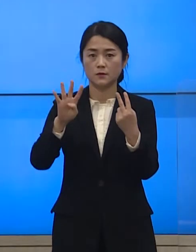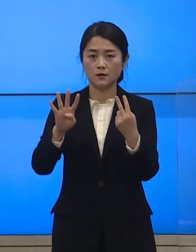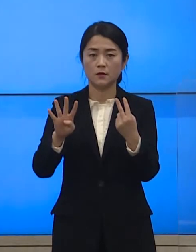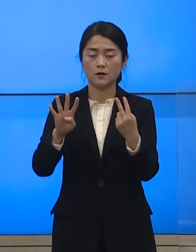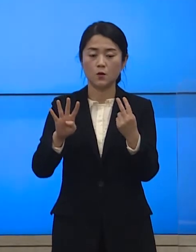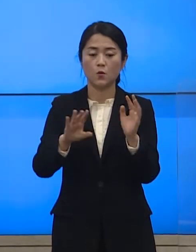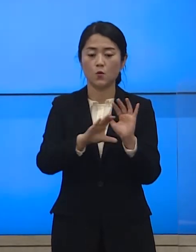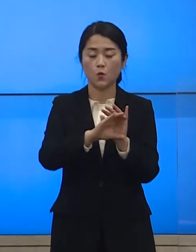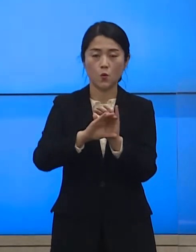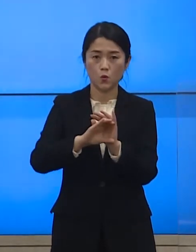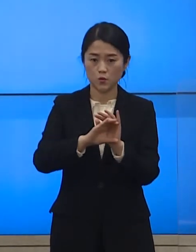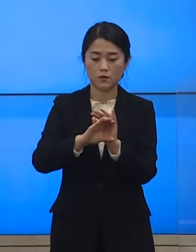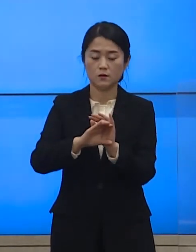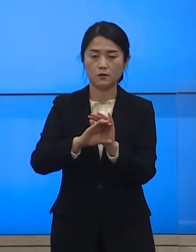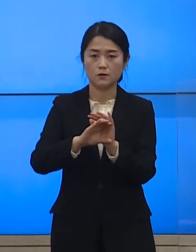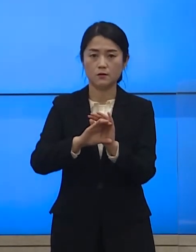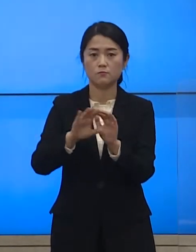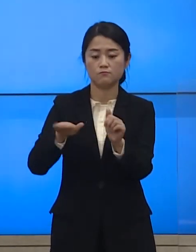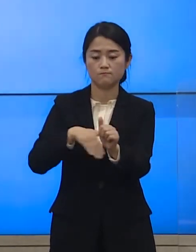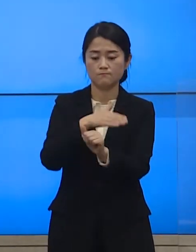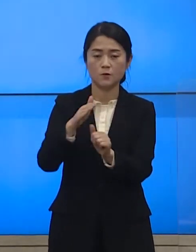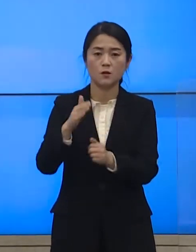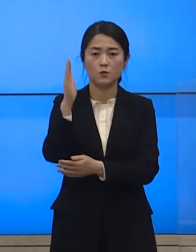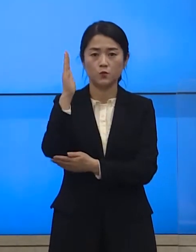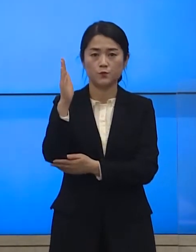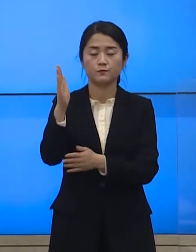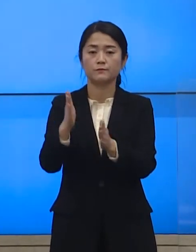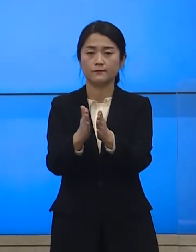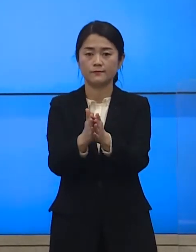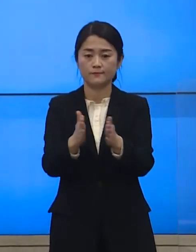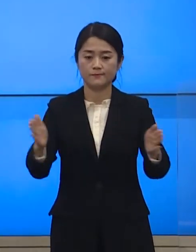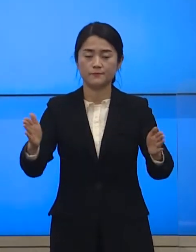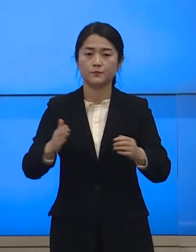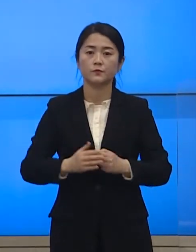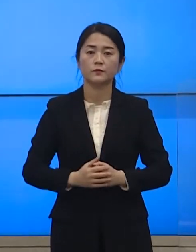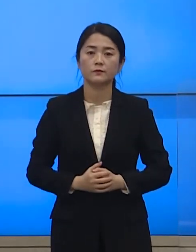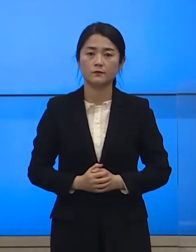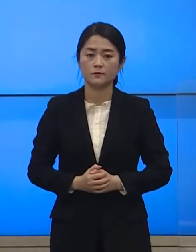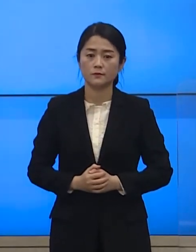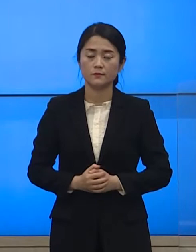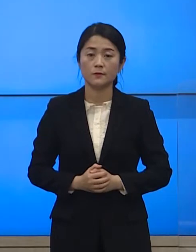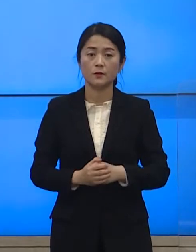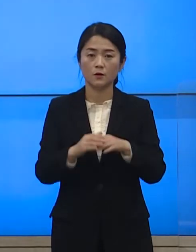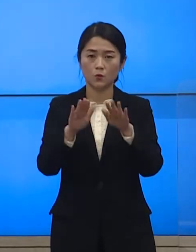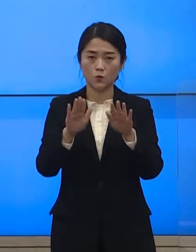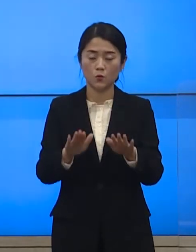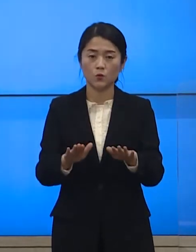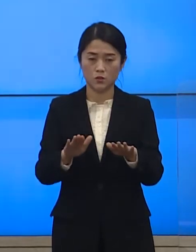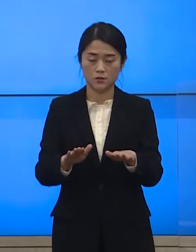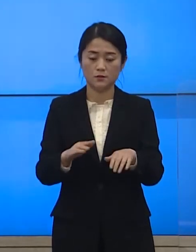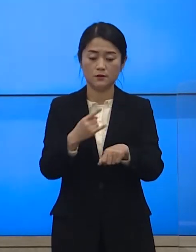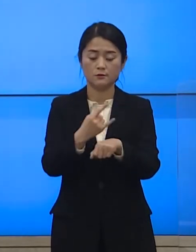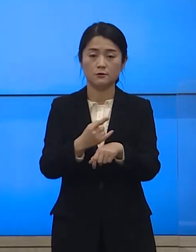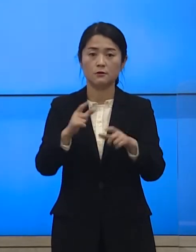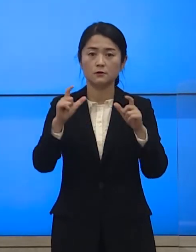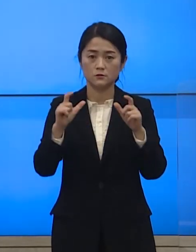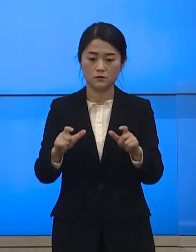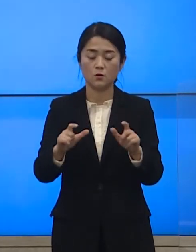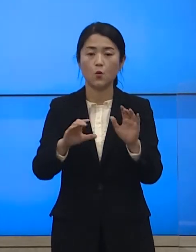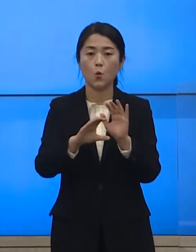코로나19 관련 브리핑을 시작하겠습니다 오늘 우리 군의